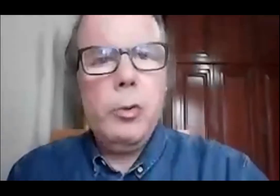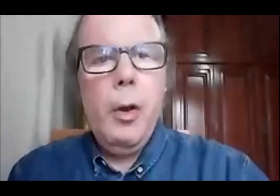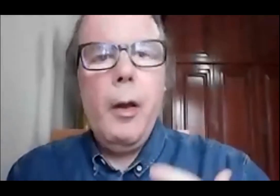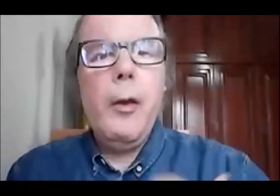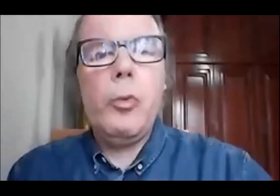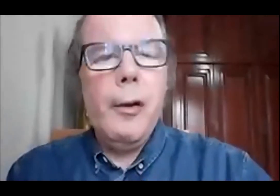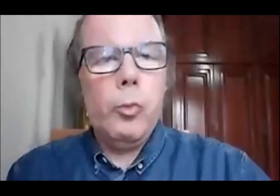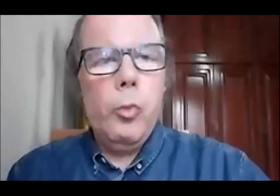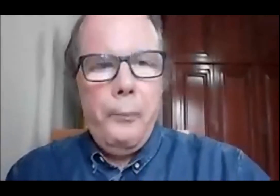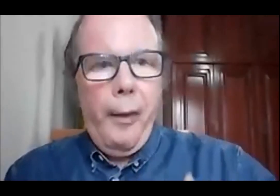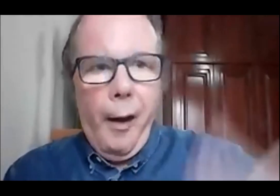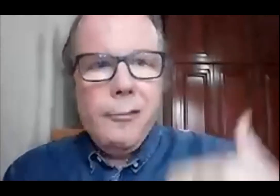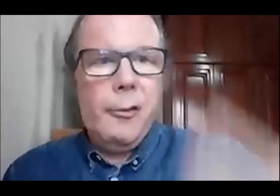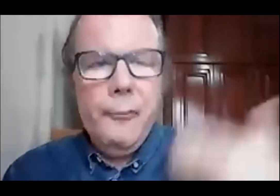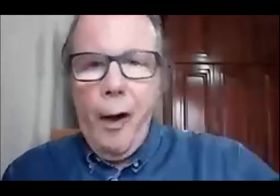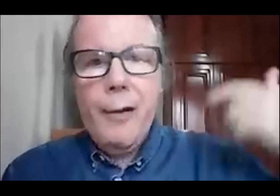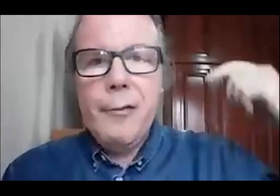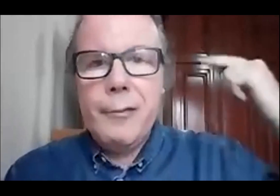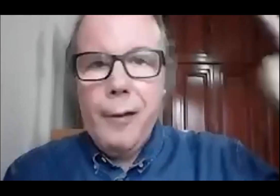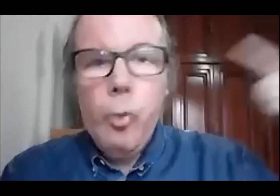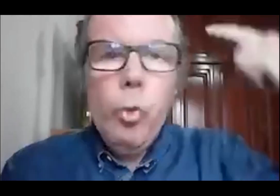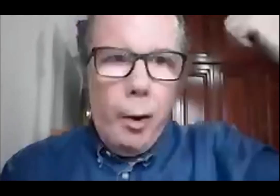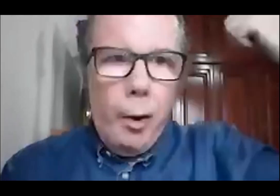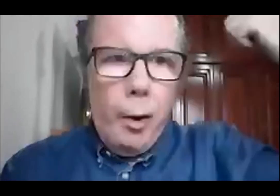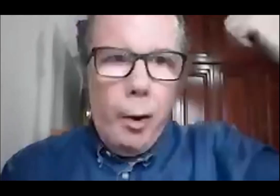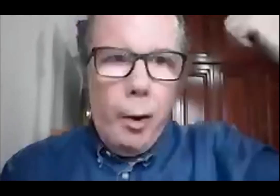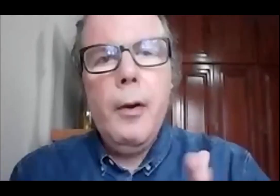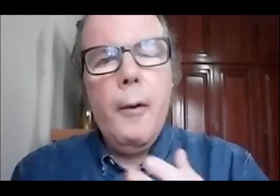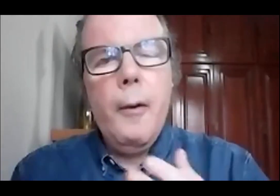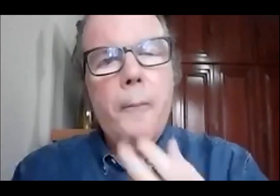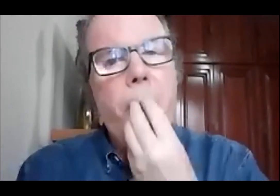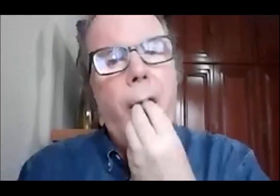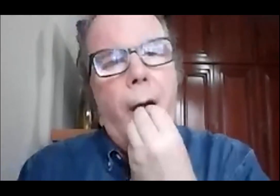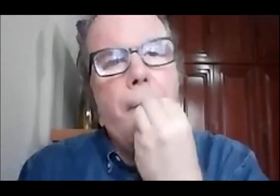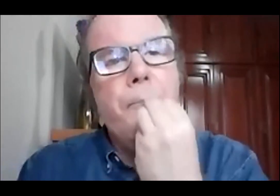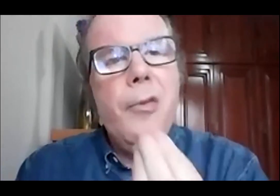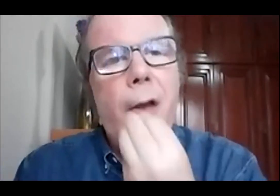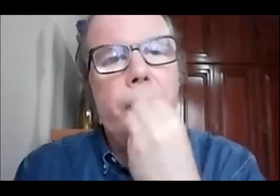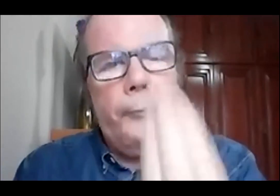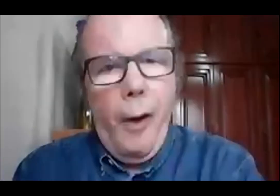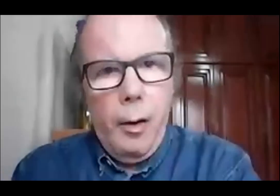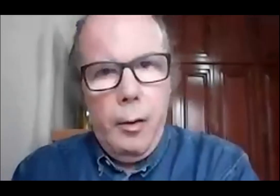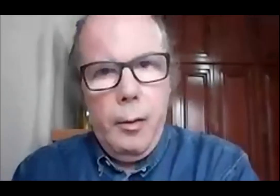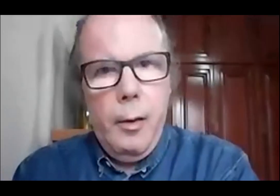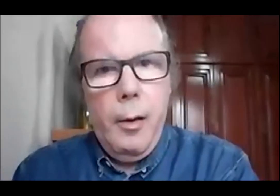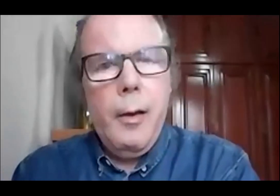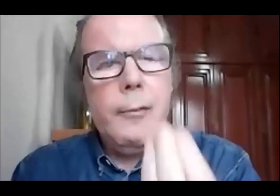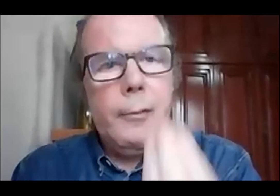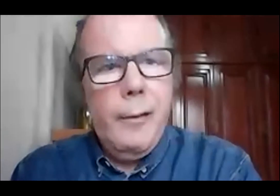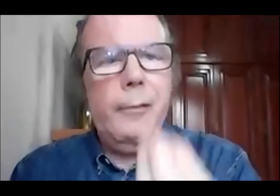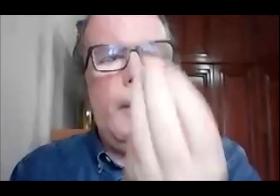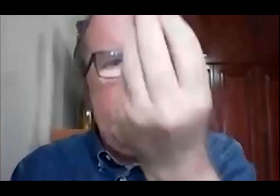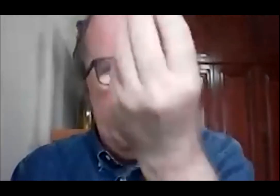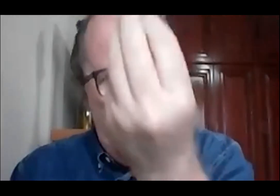Hoje, eu tento ativar células que façam que a minha fala